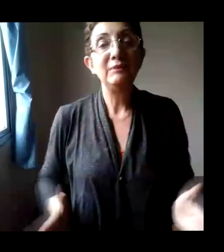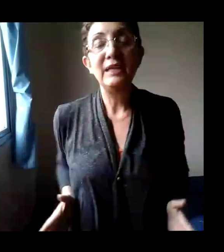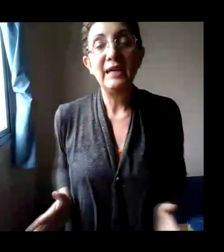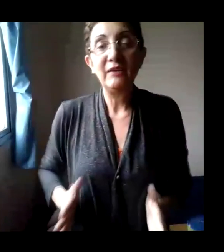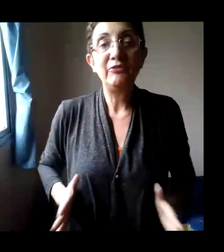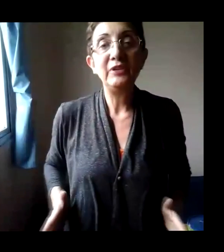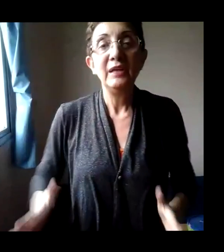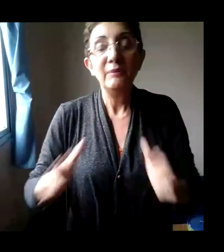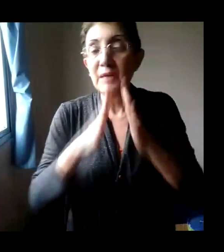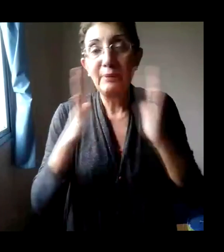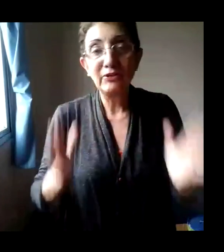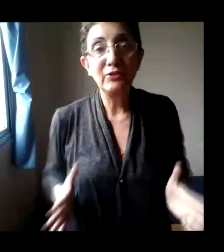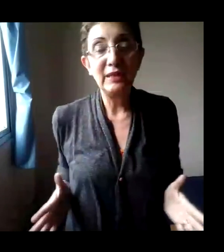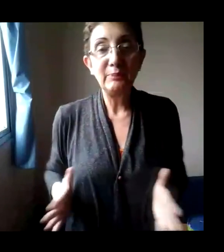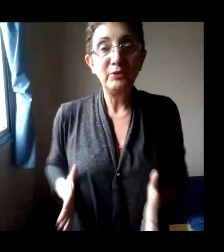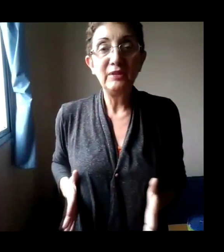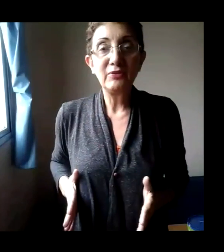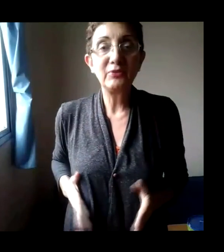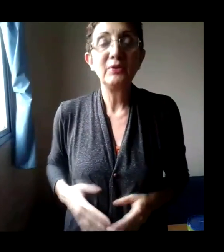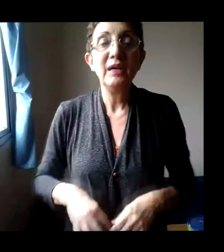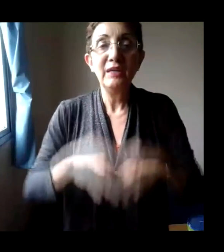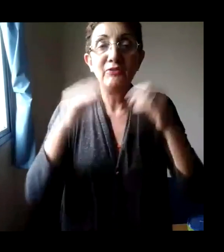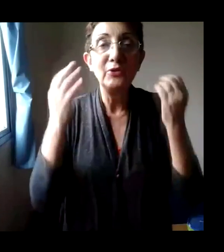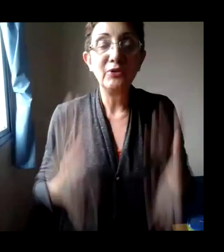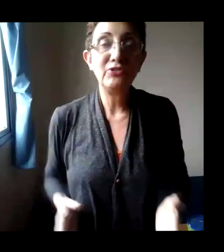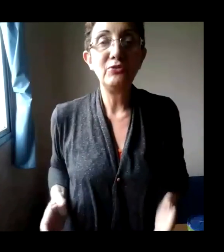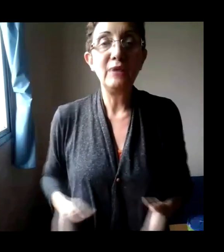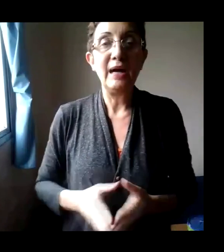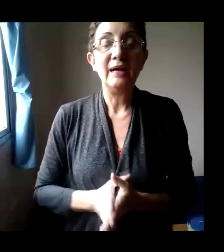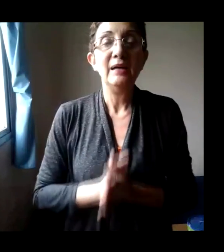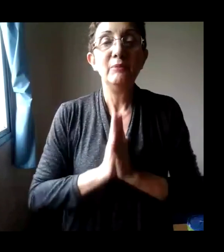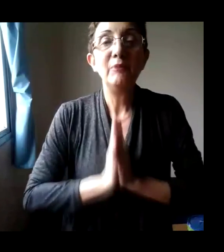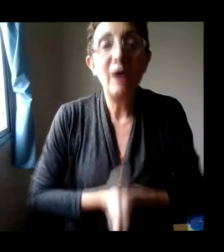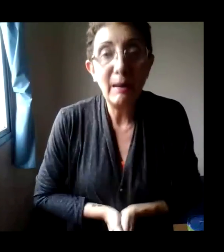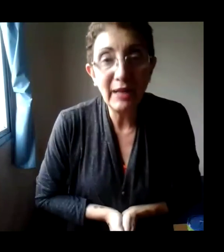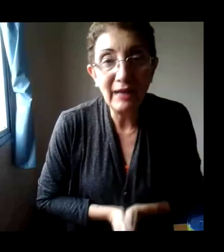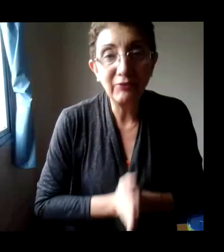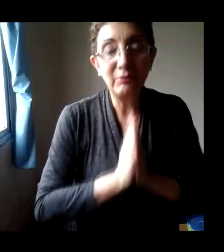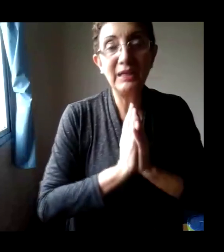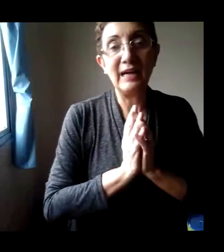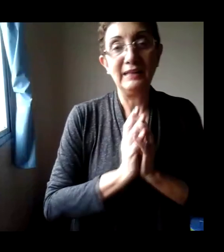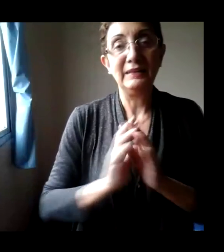MDF. Me apaixonei por isso e vou continuar. Um abraço. Obrigada.